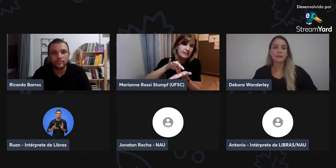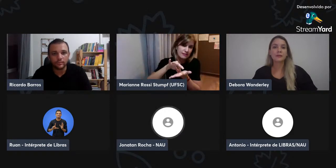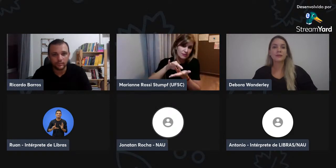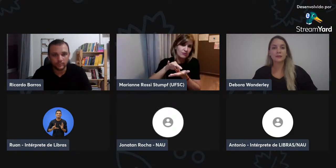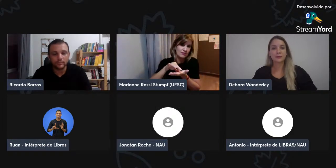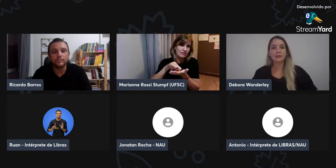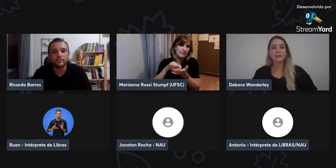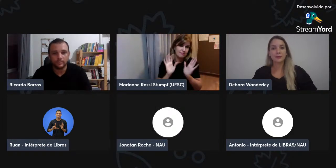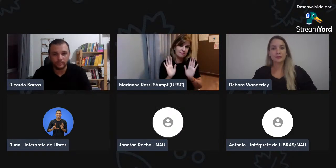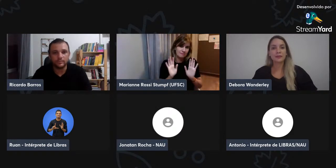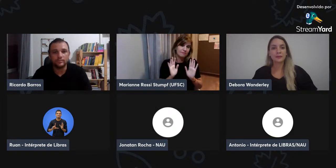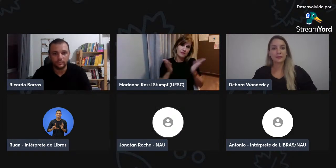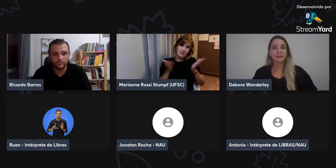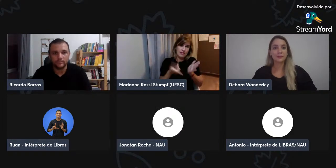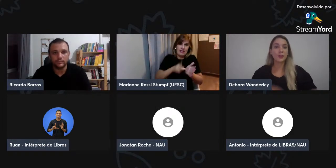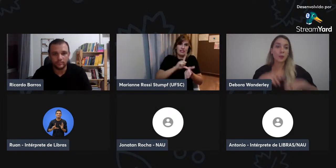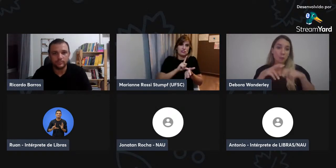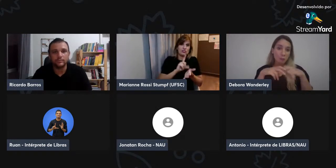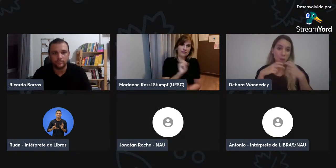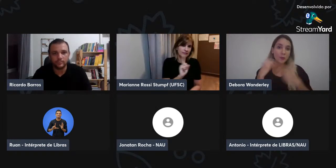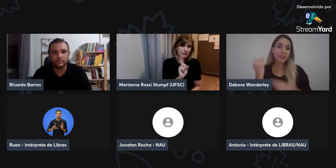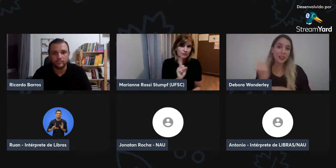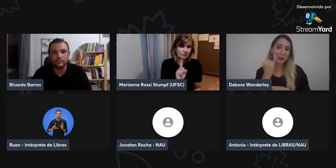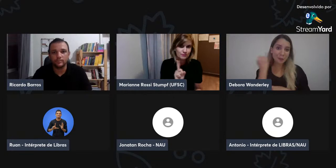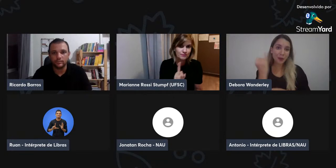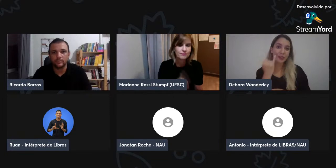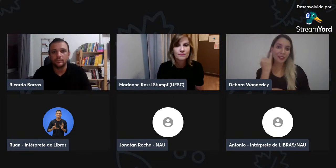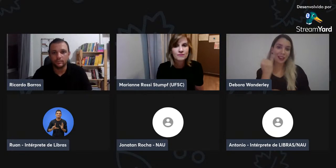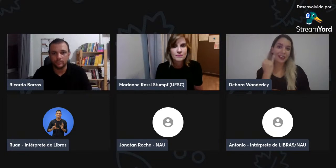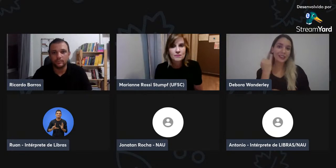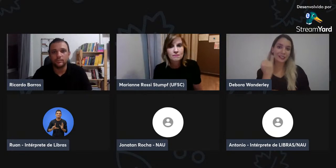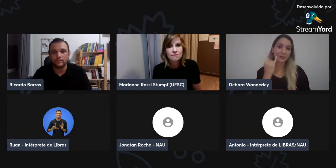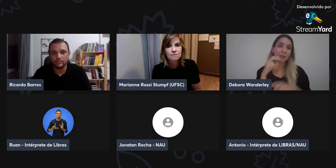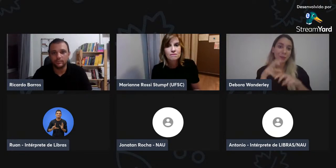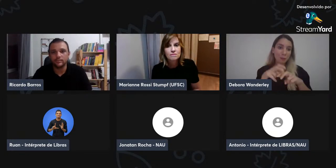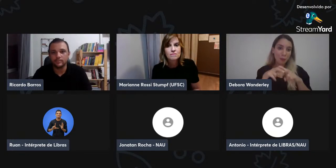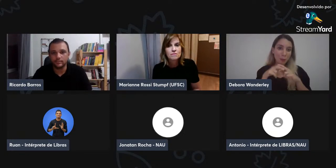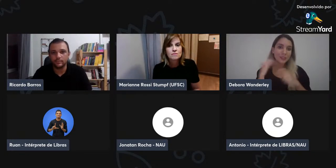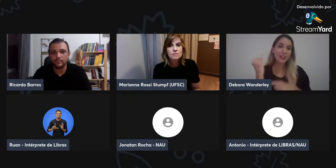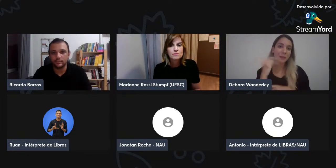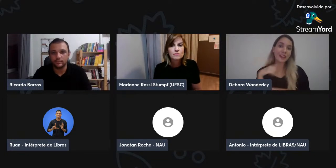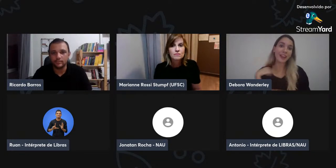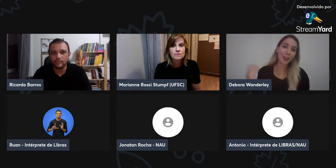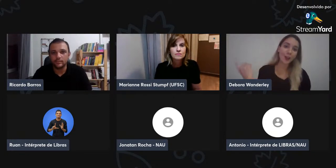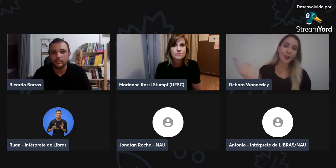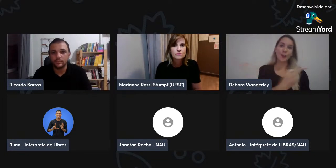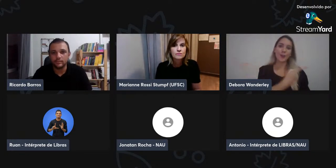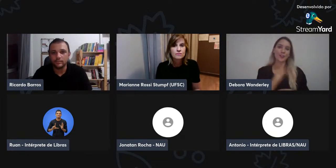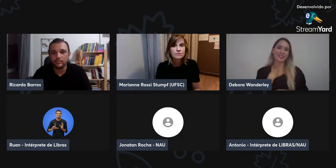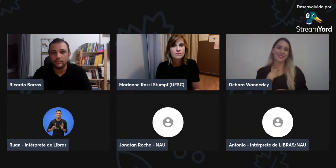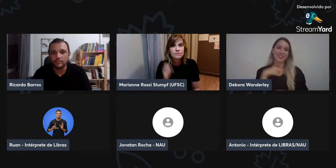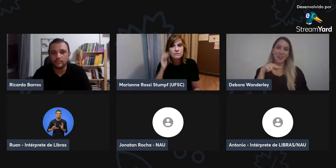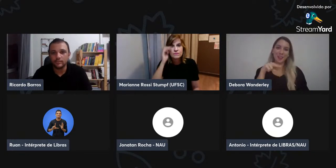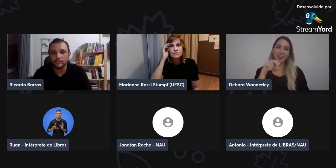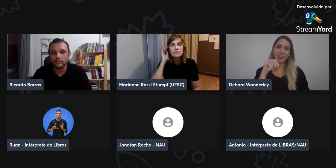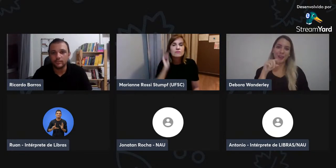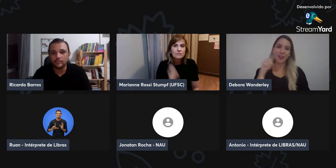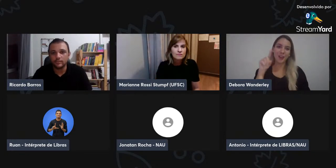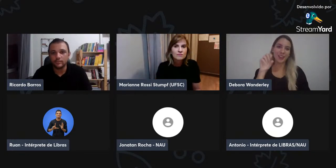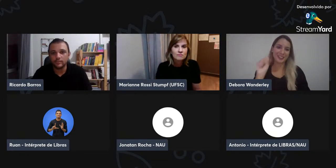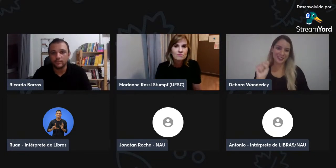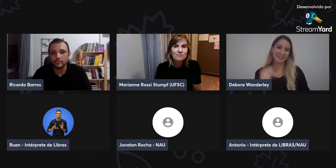para que se inclua. Então, antes não podemos, né, então é importante. É realmente é muito